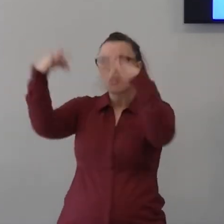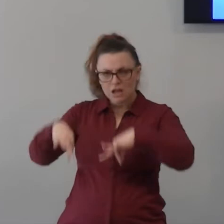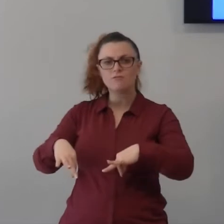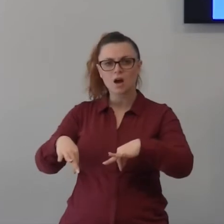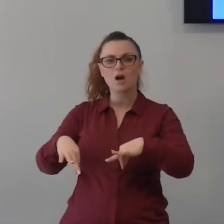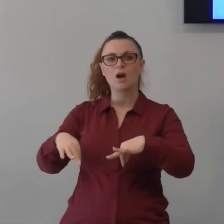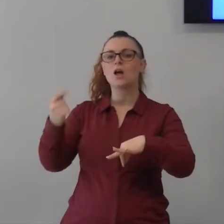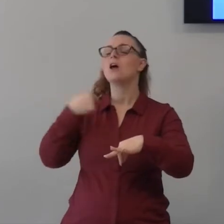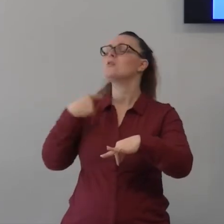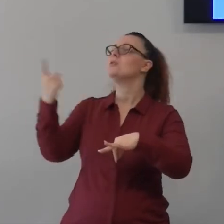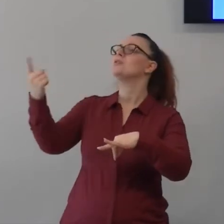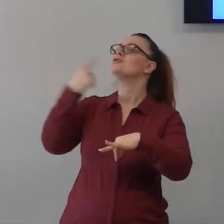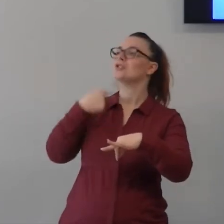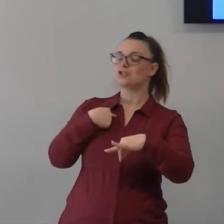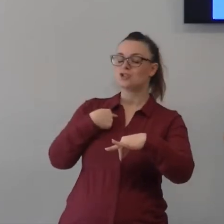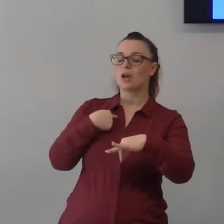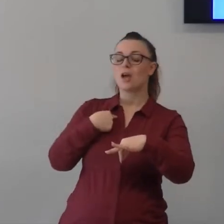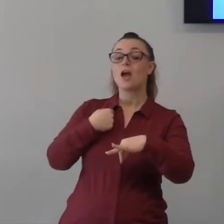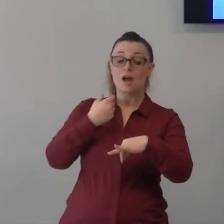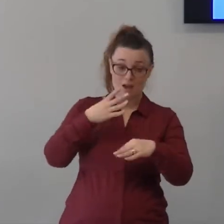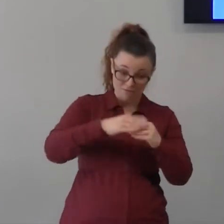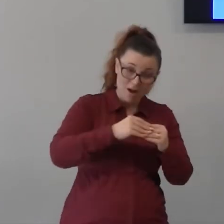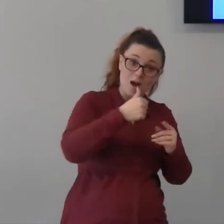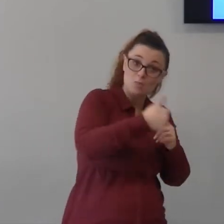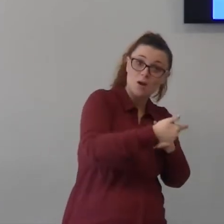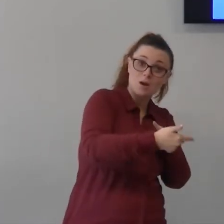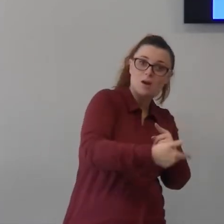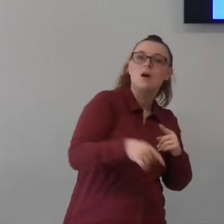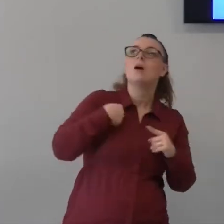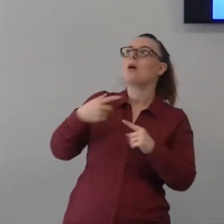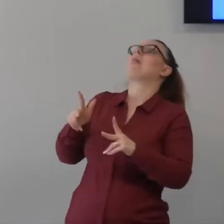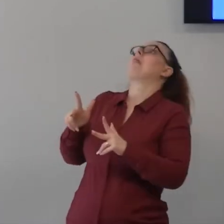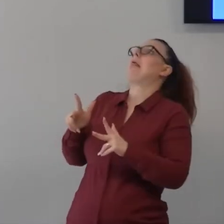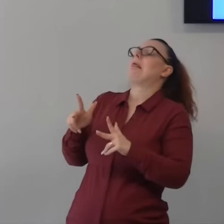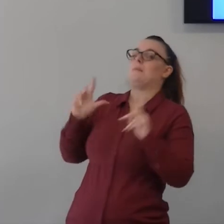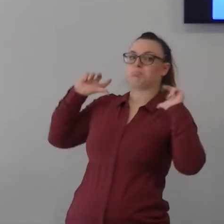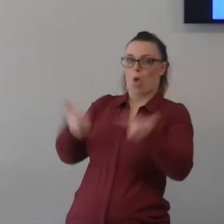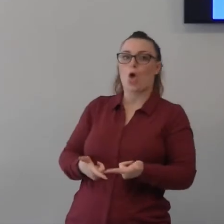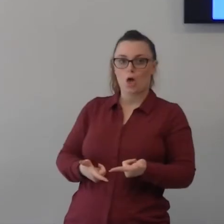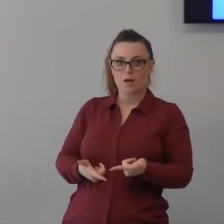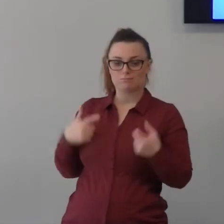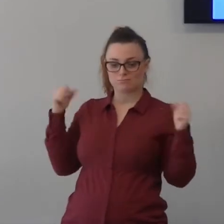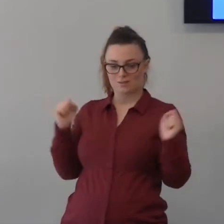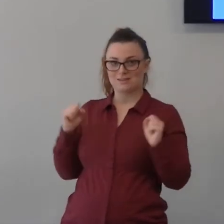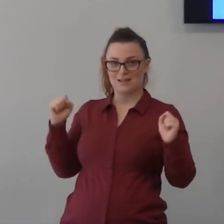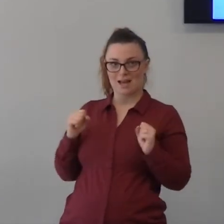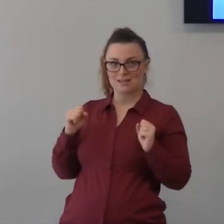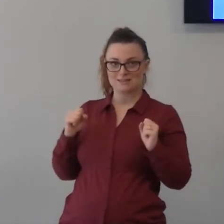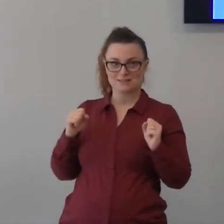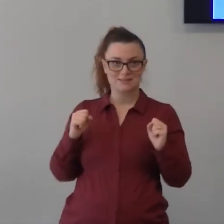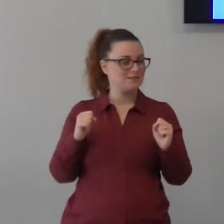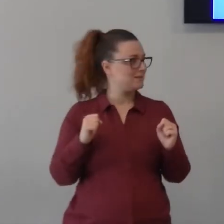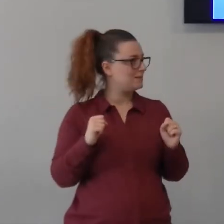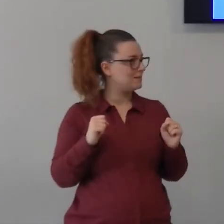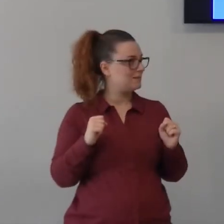fare delle cose e noi ci spaventiamo ci spaventiamo ci dice che dobbiamo fare o